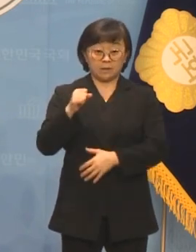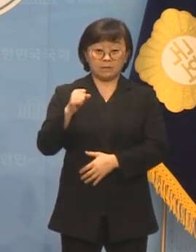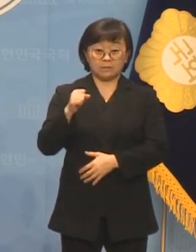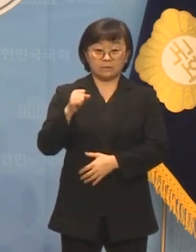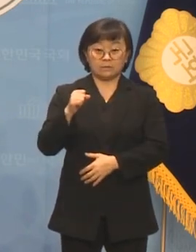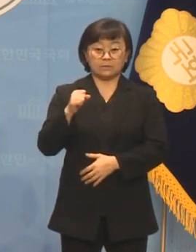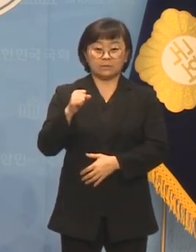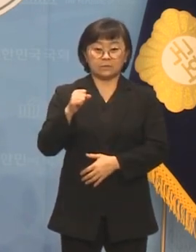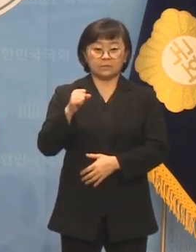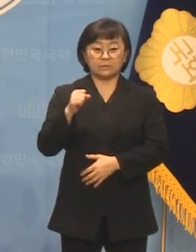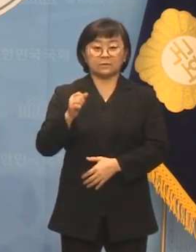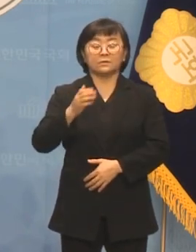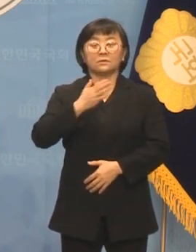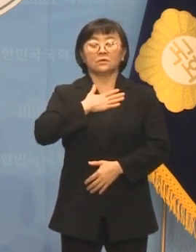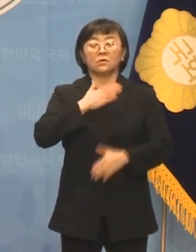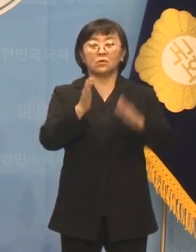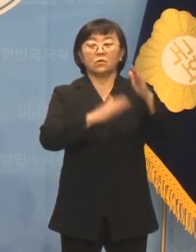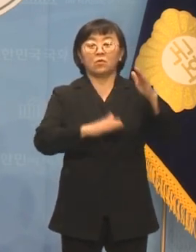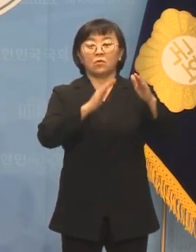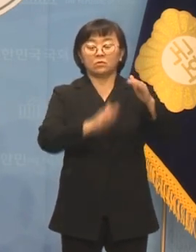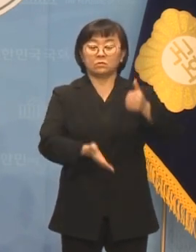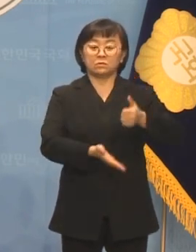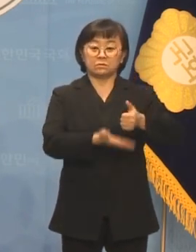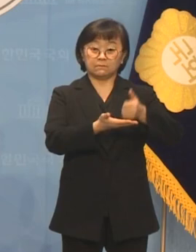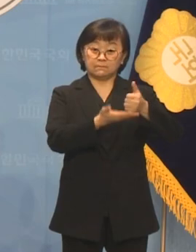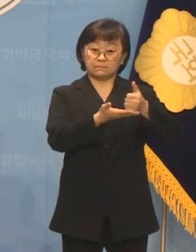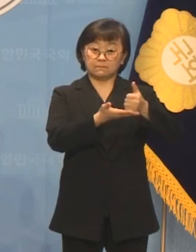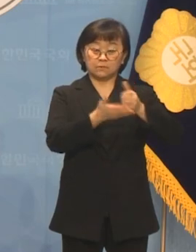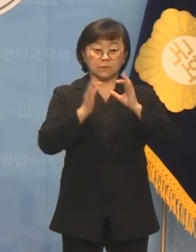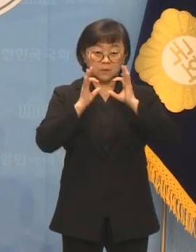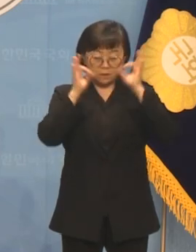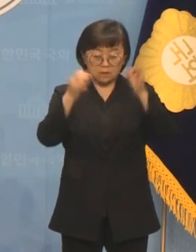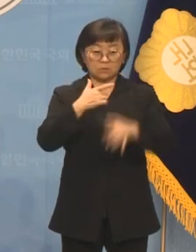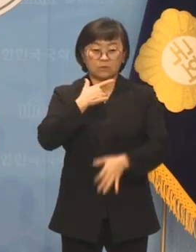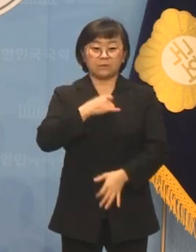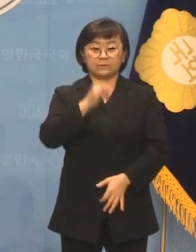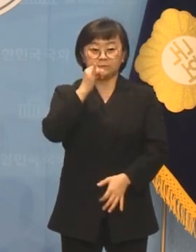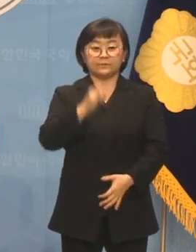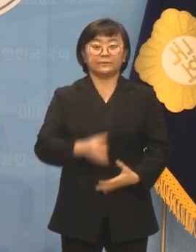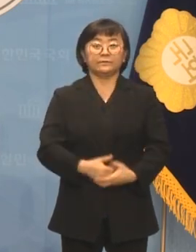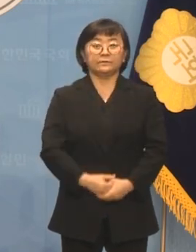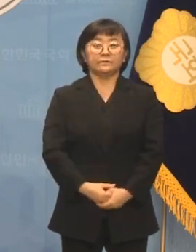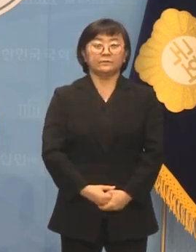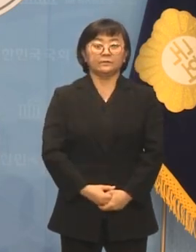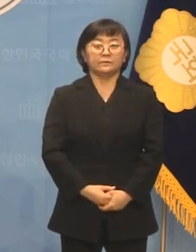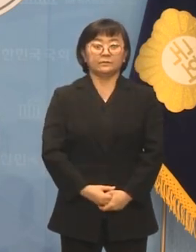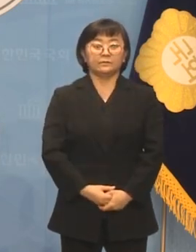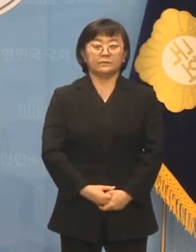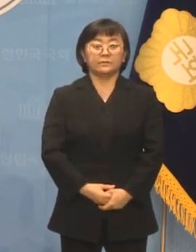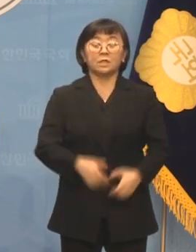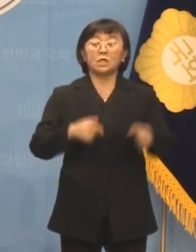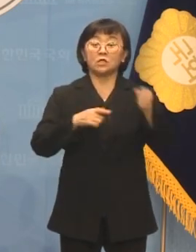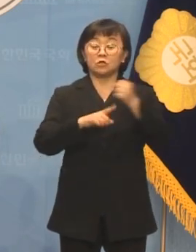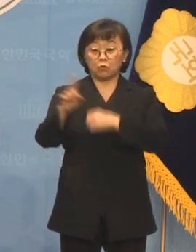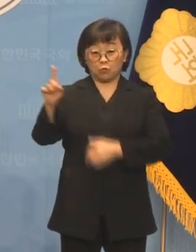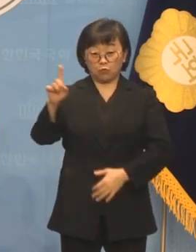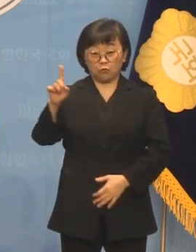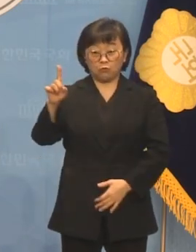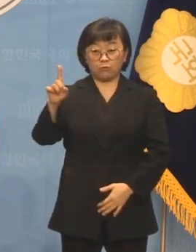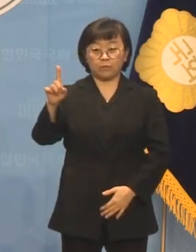저를 공천해 주시길 간절히 원하고 있습니다. 그 이유는